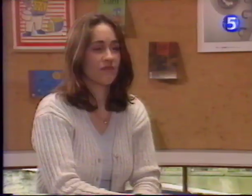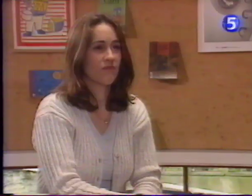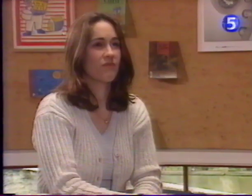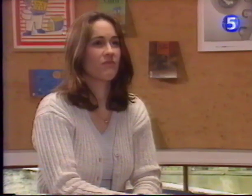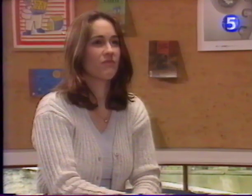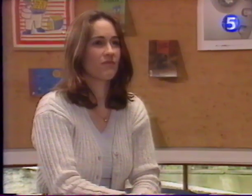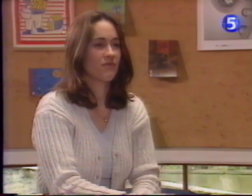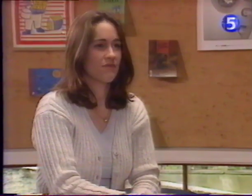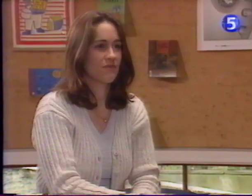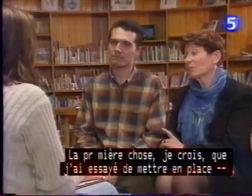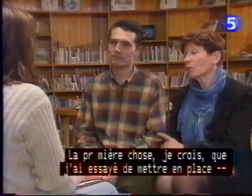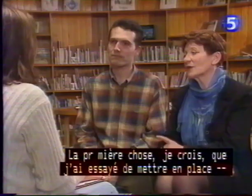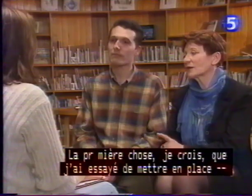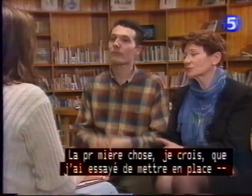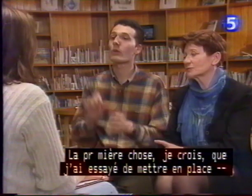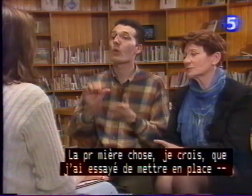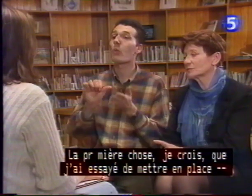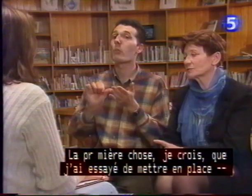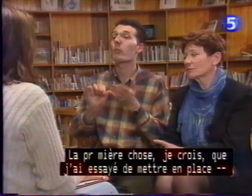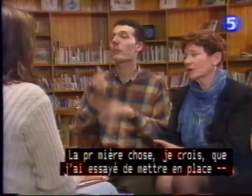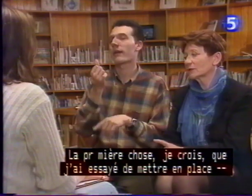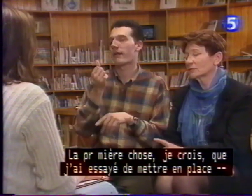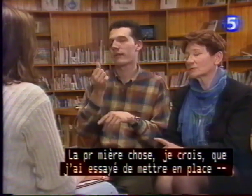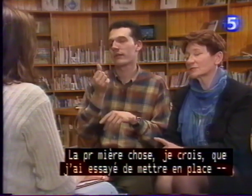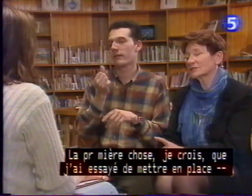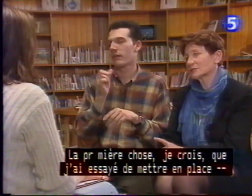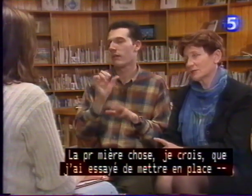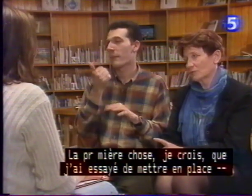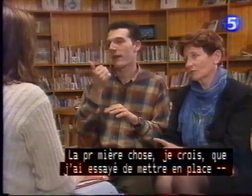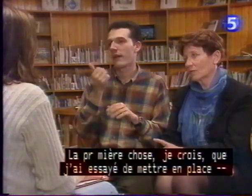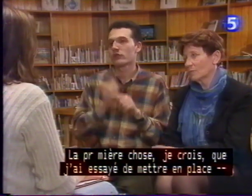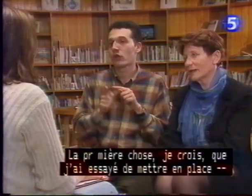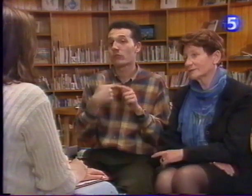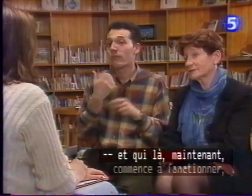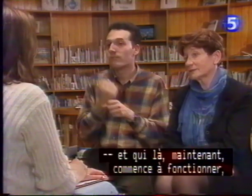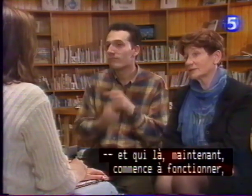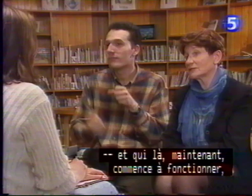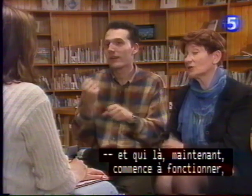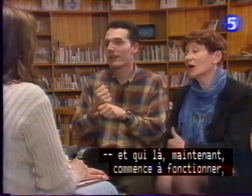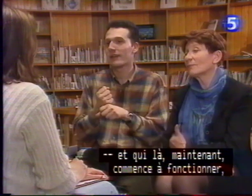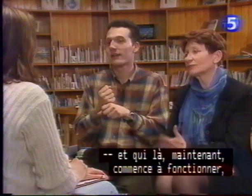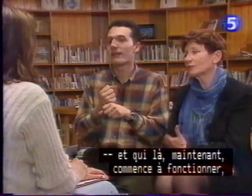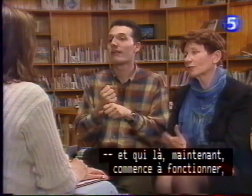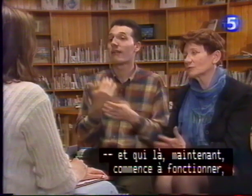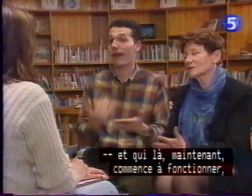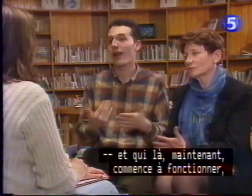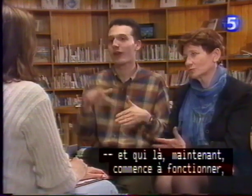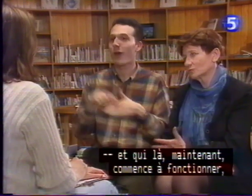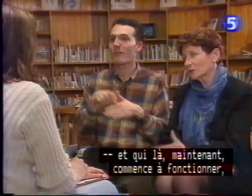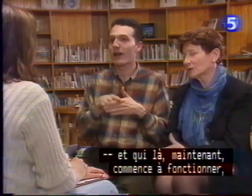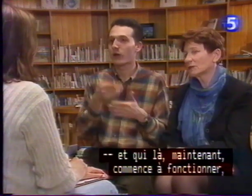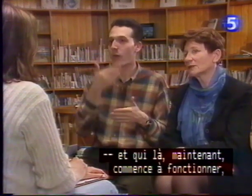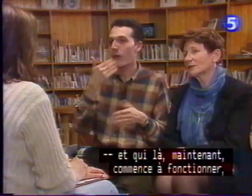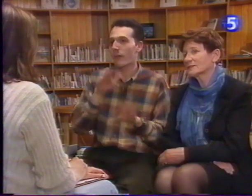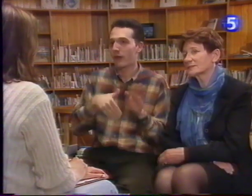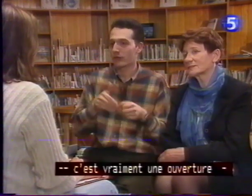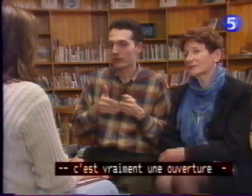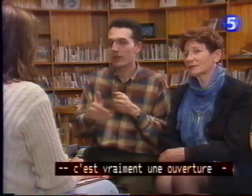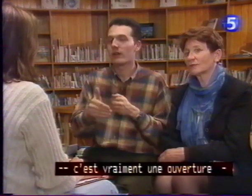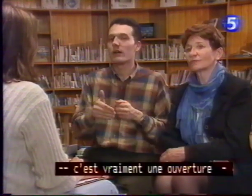Donc, la première chose, je crois, que j'ai essayé de mettre en place et qui, là, maintenant, commence à fonctionner, c'est vraiment